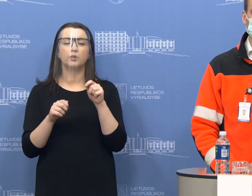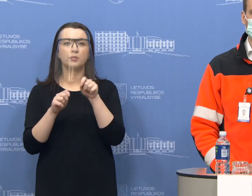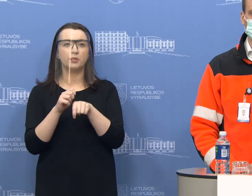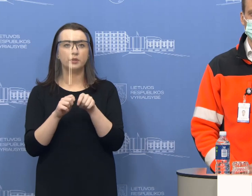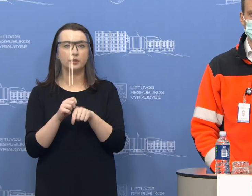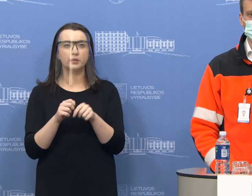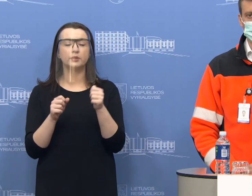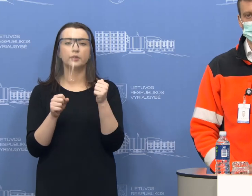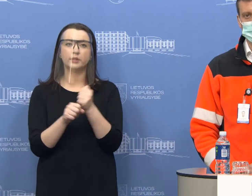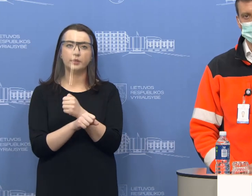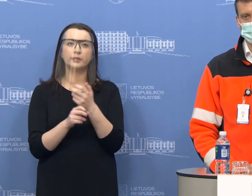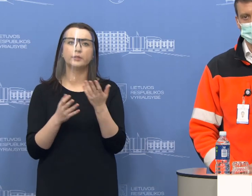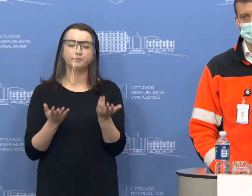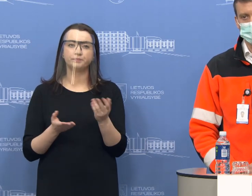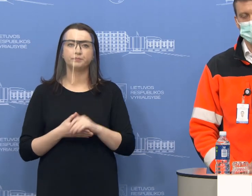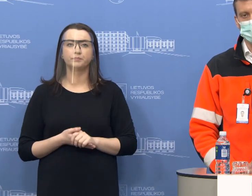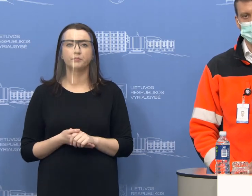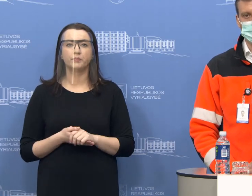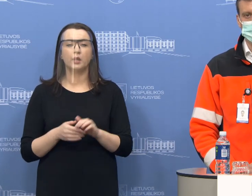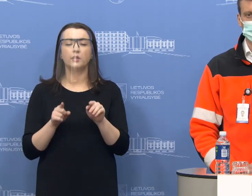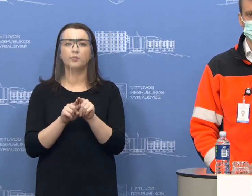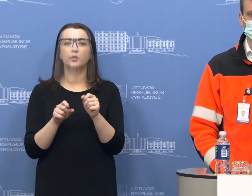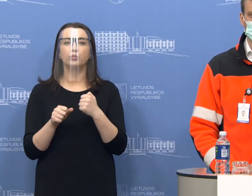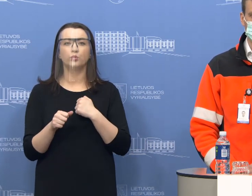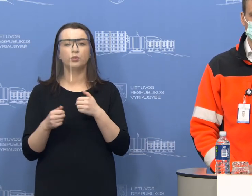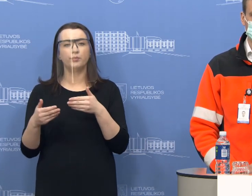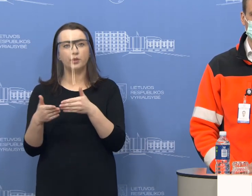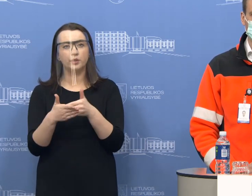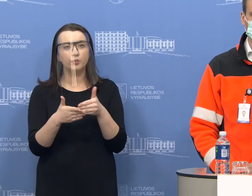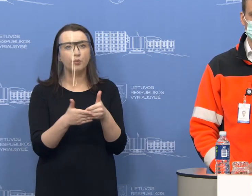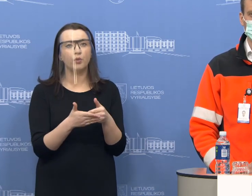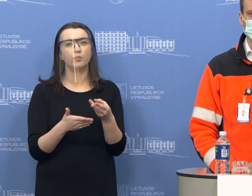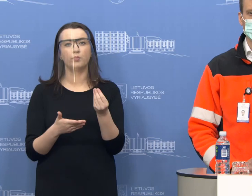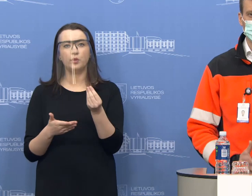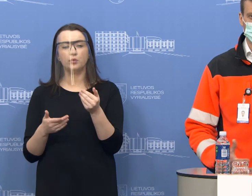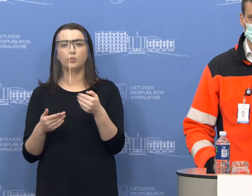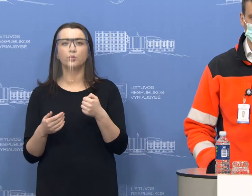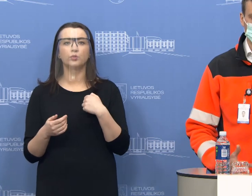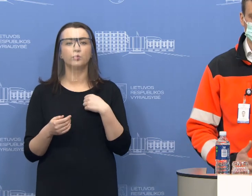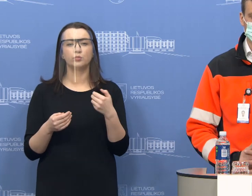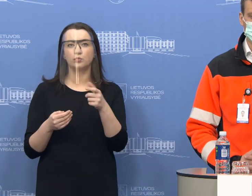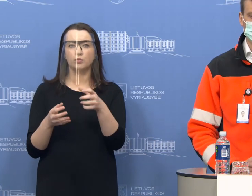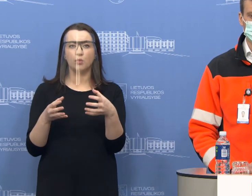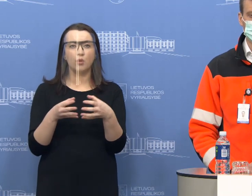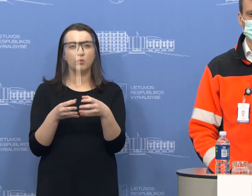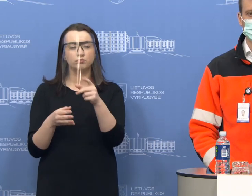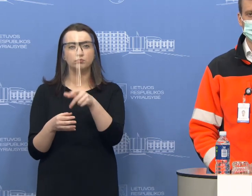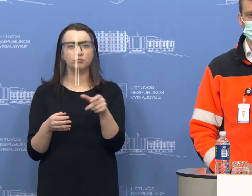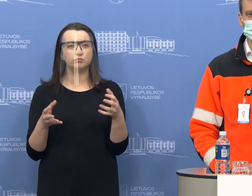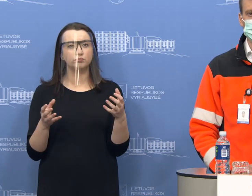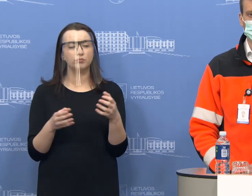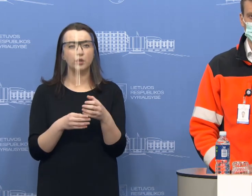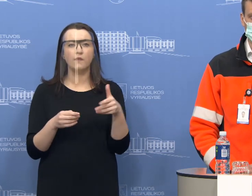dėja, jos turime tokius, kokius turime, ir turime ribotas tiek žmogiškasės, tiek materialinės resursus ir